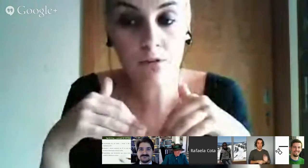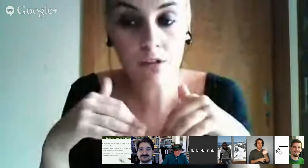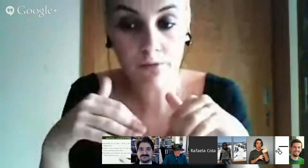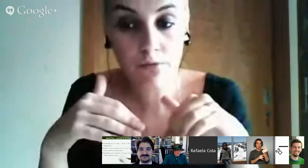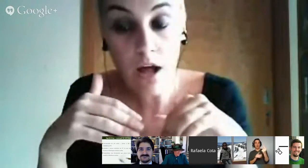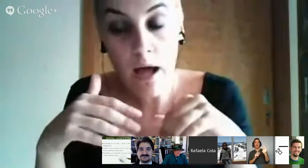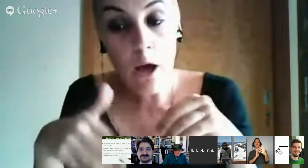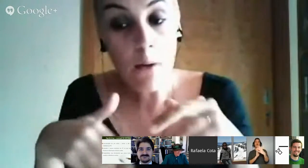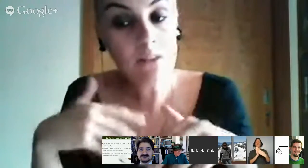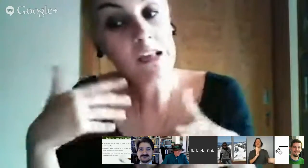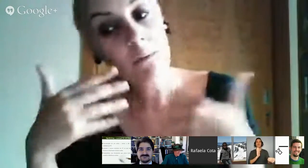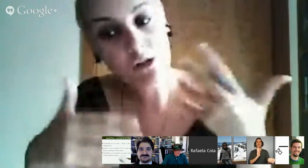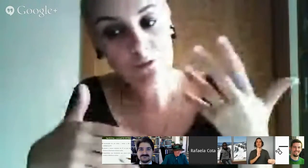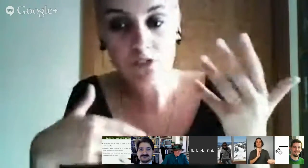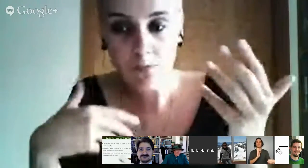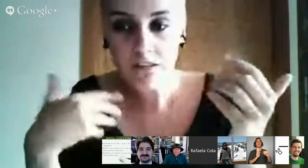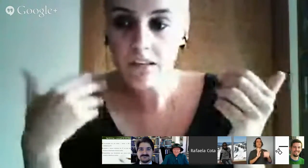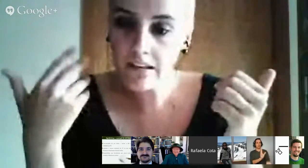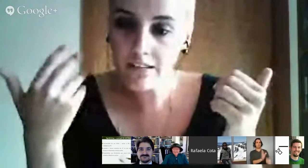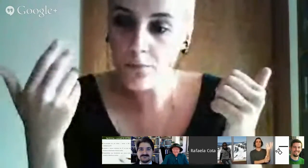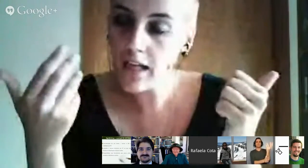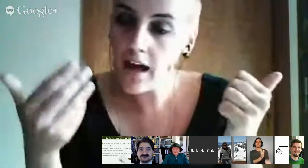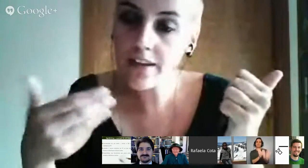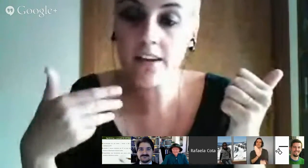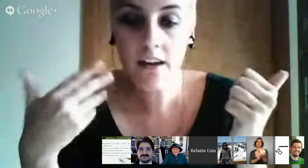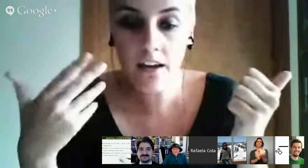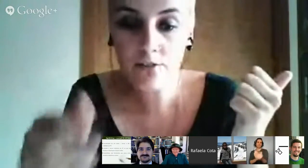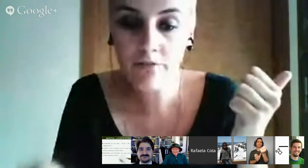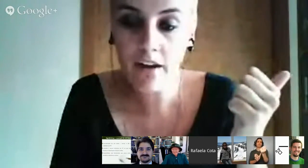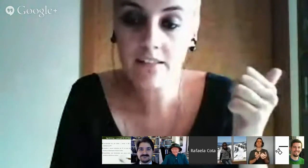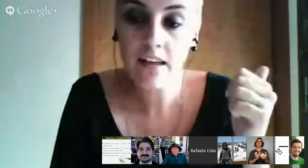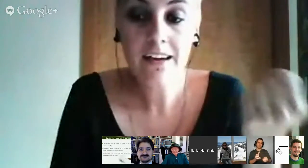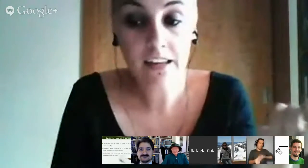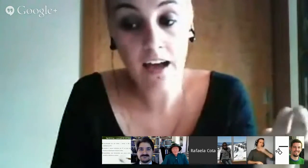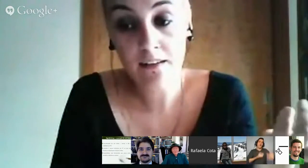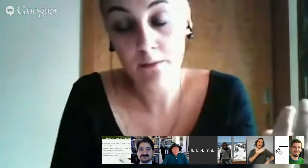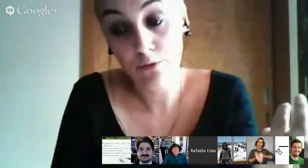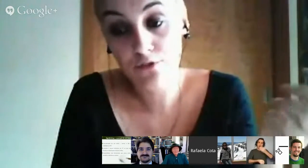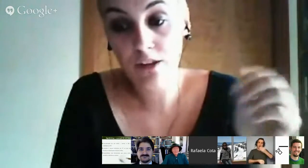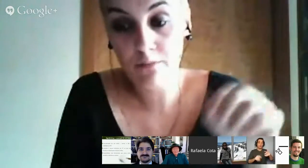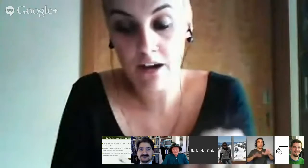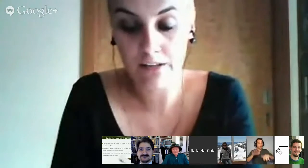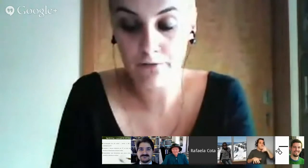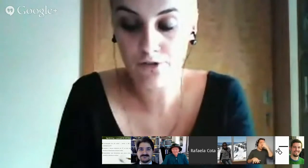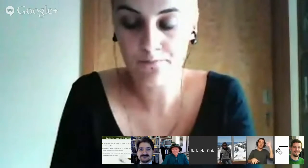livro, pode ser que mais pessoas também se interessem pela área e que queiram, facto, criar, produzir mais livros.